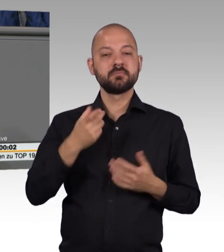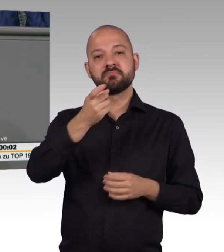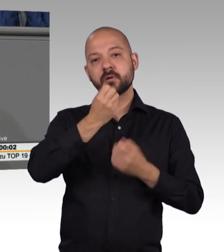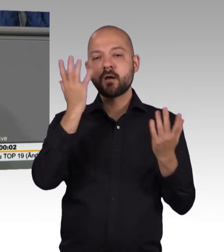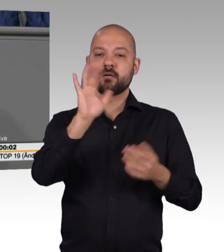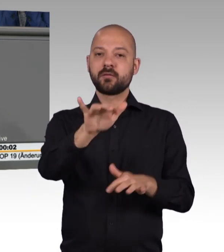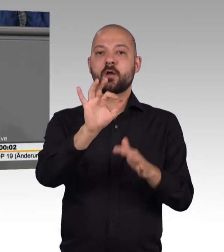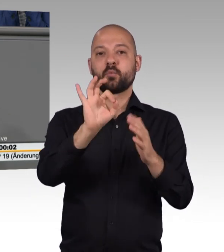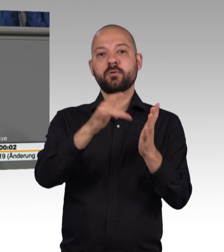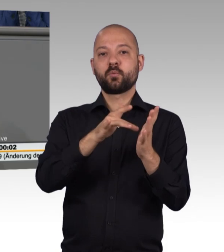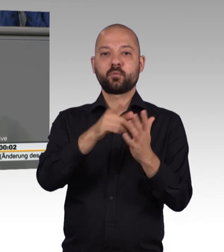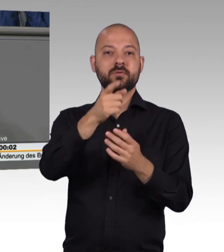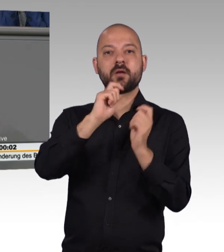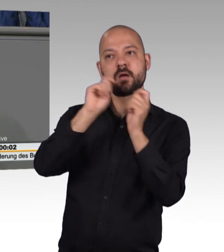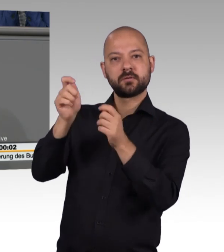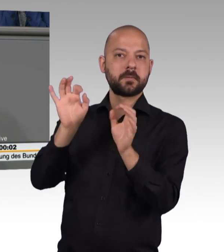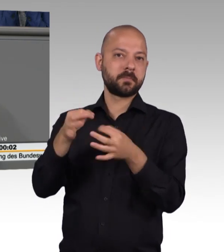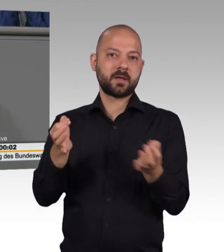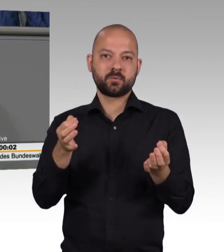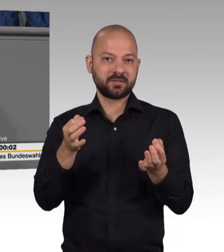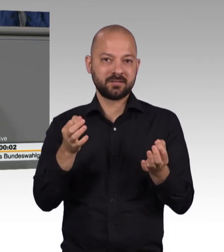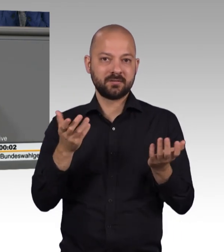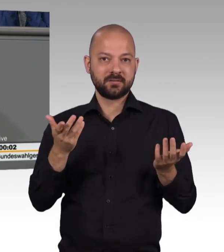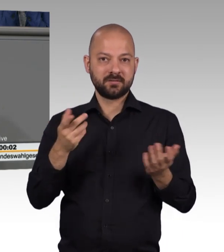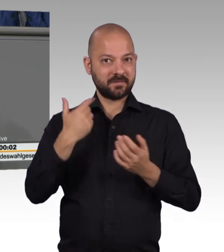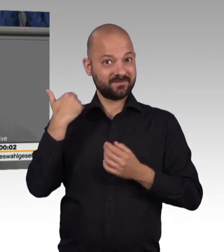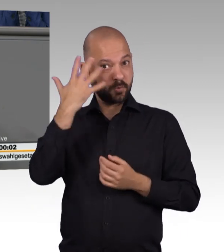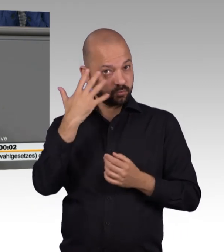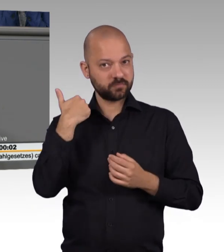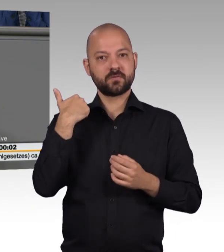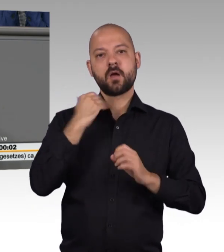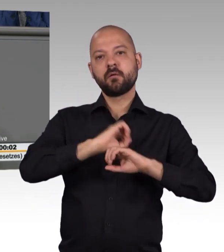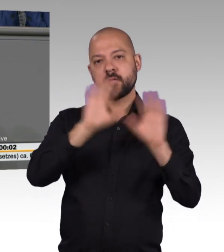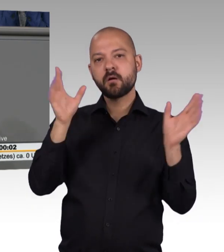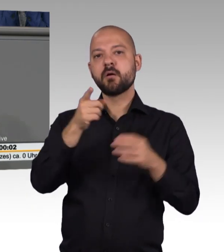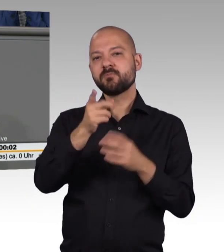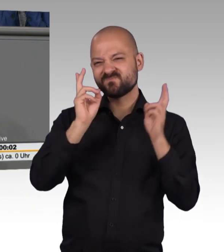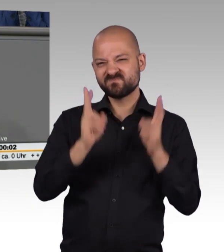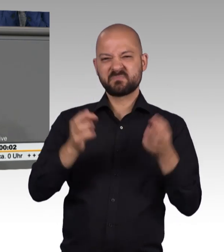geworden, dass Wahlassistenz natürlich dringend notwendig ist, so wie es die UN-Behindertenrechtskonvention auch fordert.